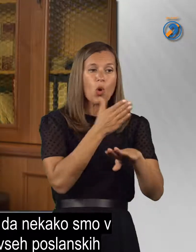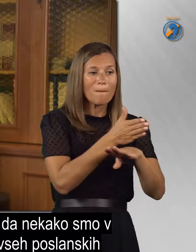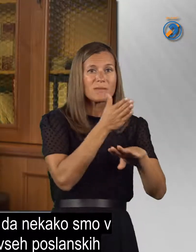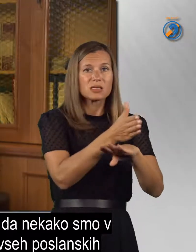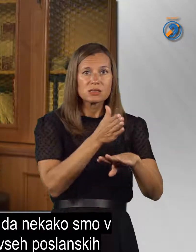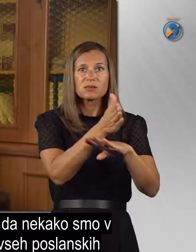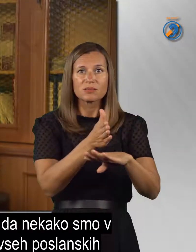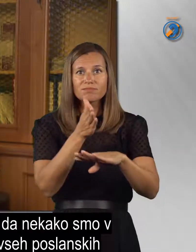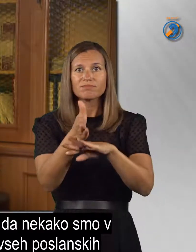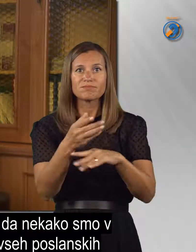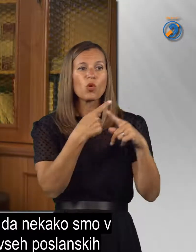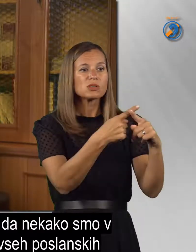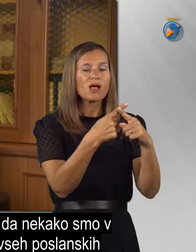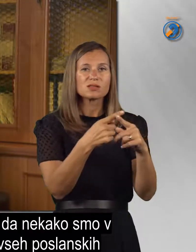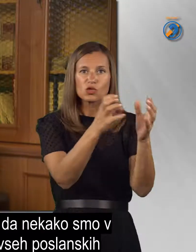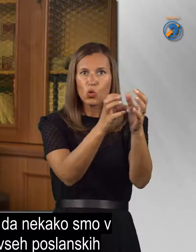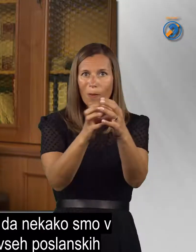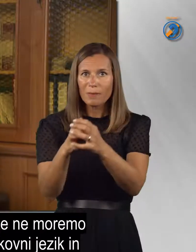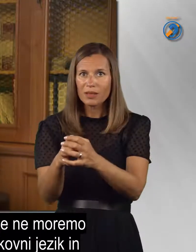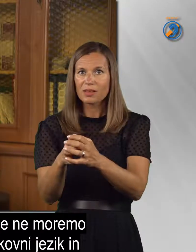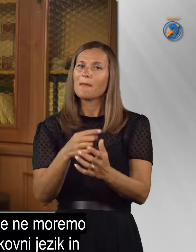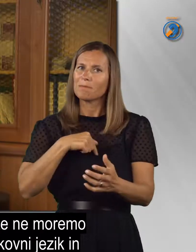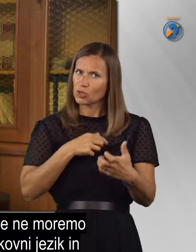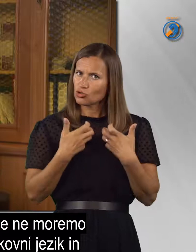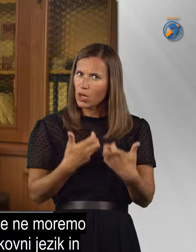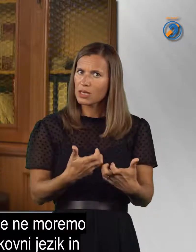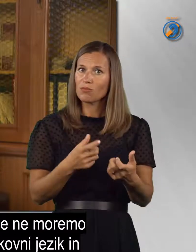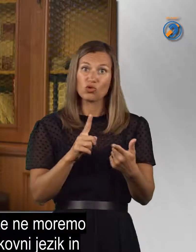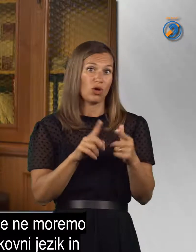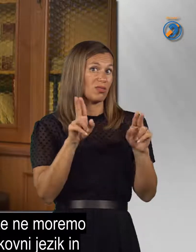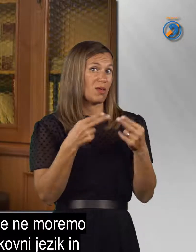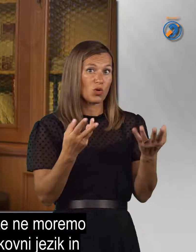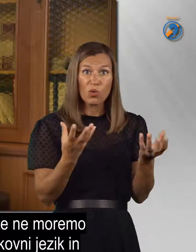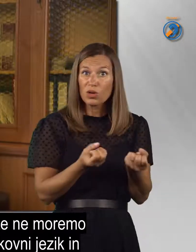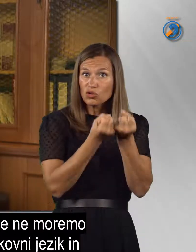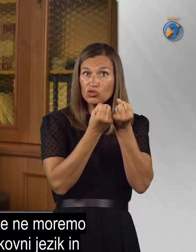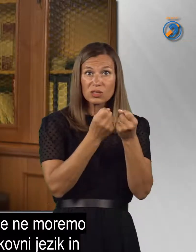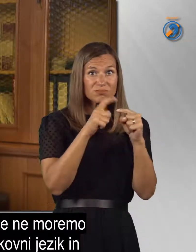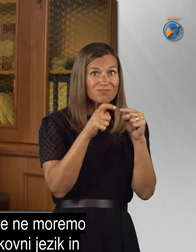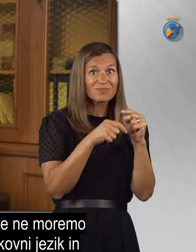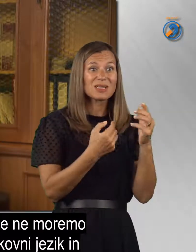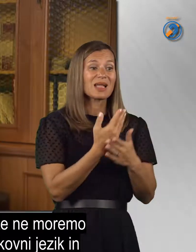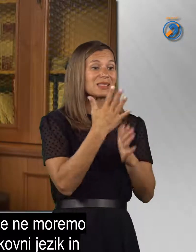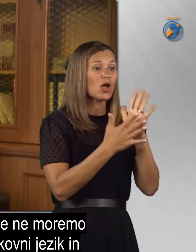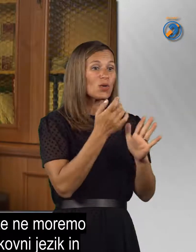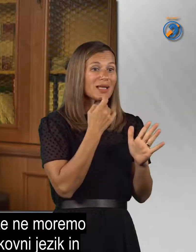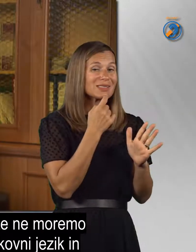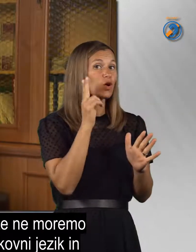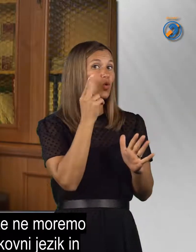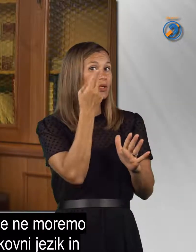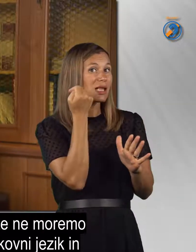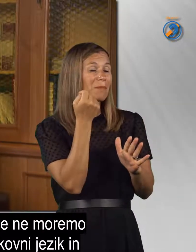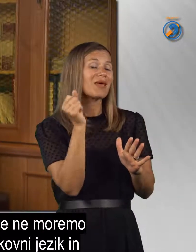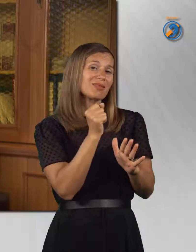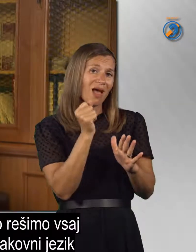ponovnega obiska vseh poslanskih skupin v želi, da če že ne moremo rešiti zadeve